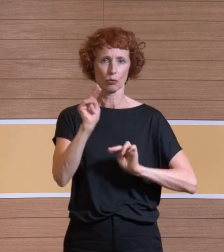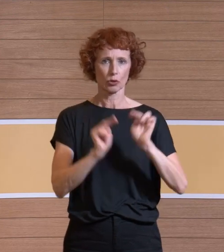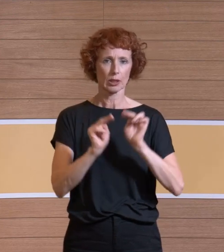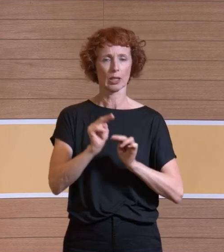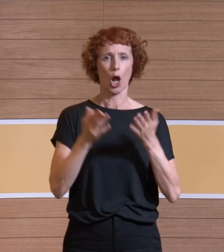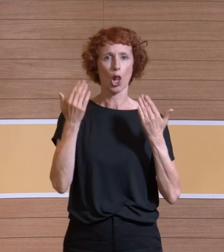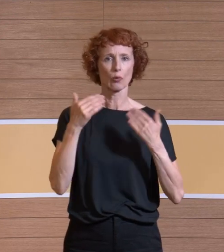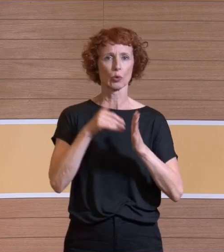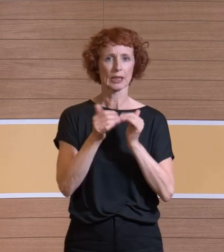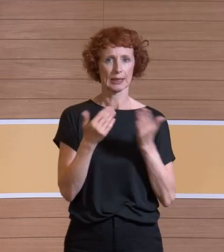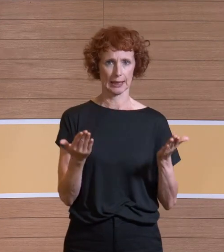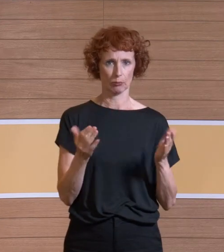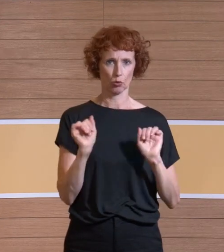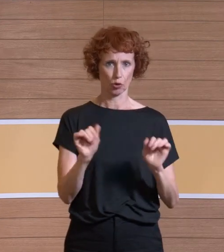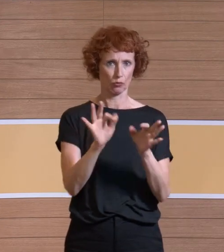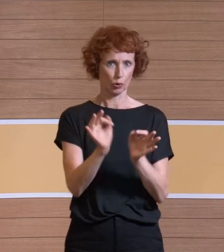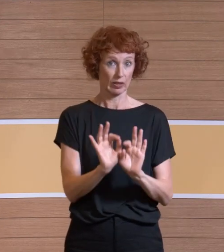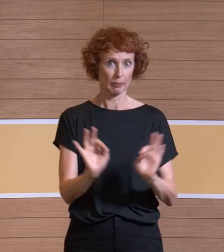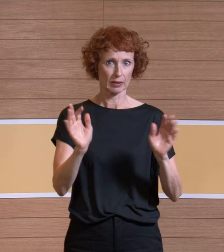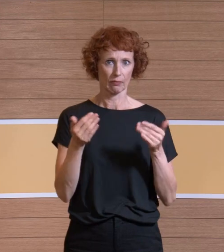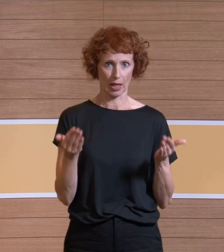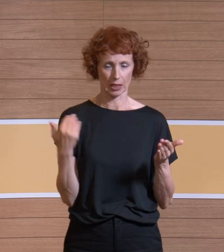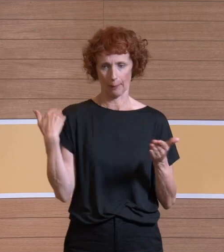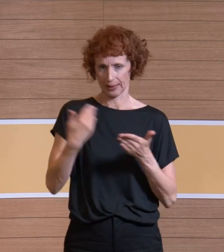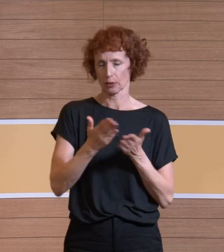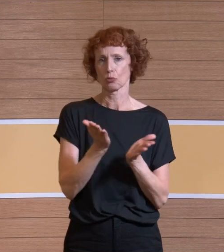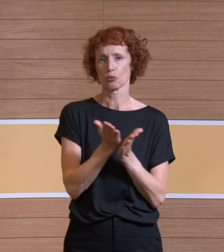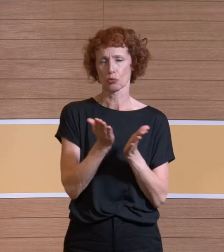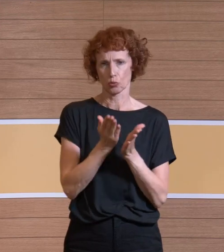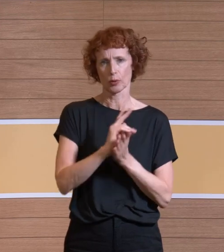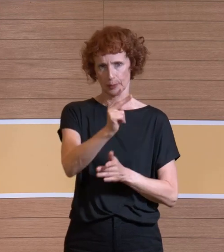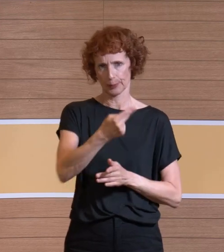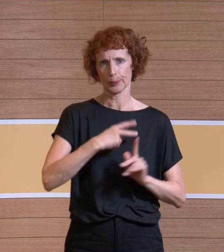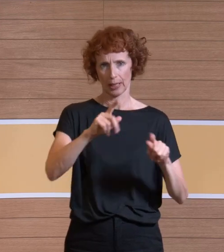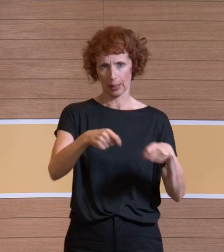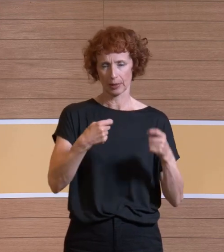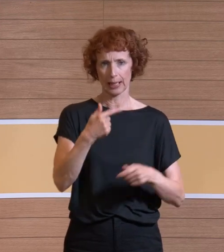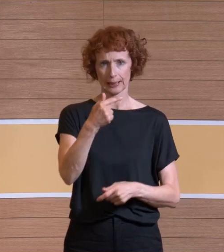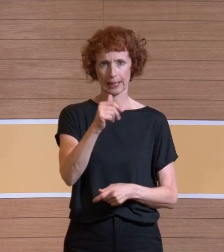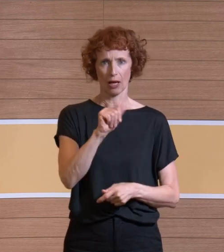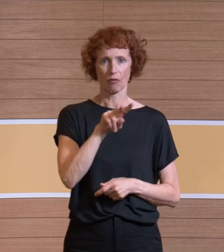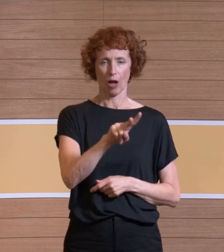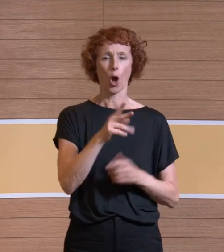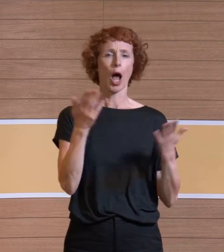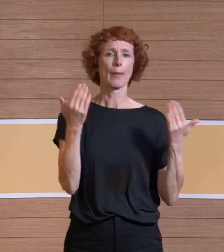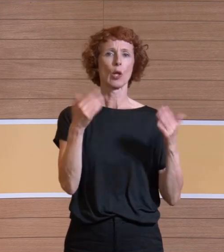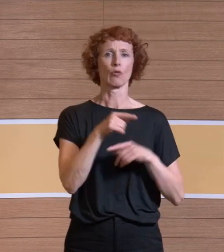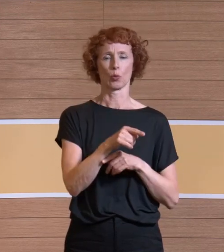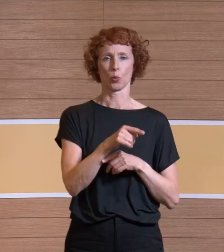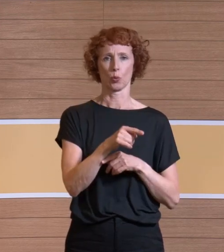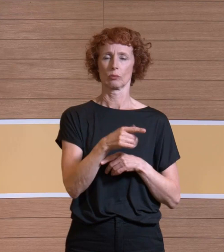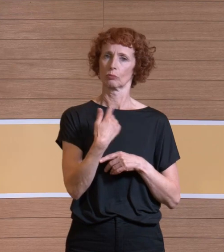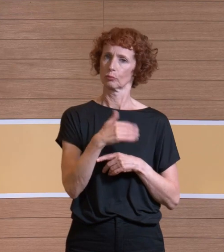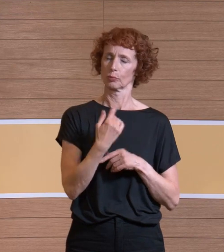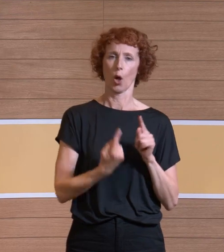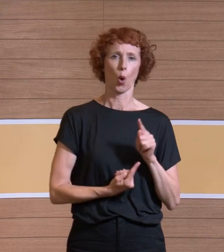Schutzfunktion? Da kam auch ganz klar raus, was wir auch in unserer Multicenter-Studie hatten, dass die THV-Belüftung eine wesentlich, also